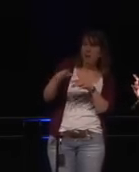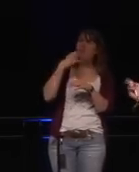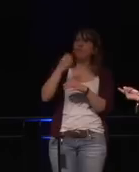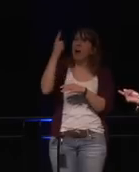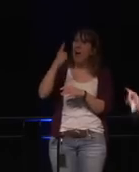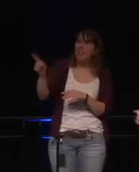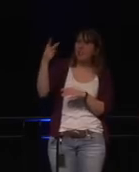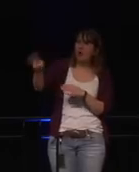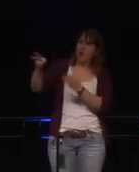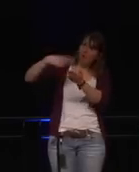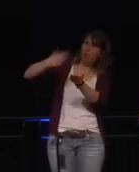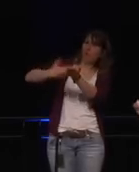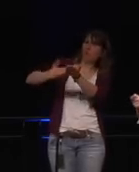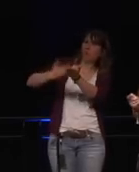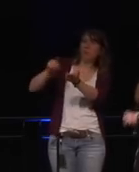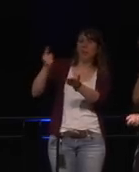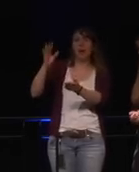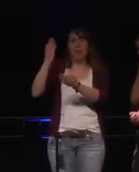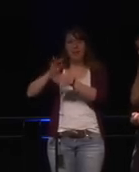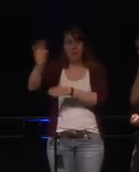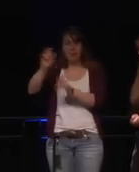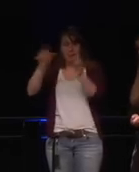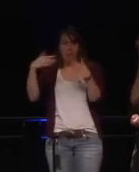zum Nachdenken bringen. Das dürfte dann ziemlich teuer werden.